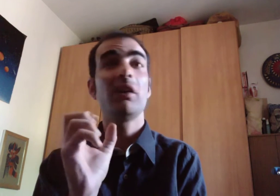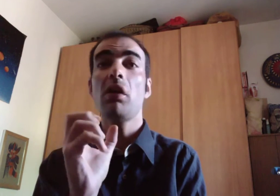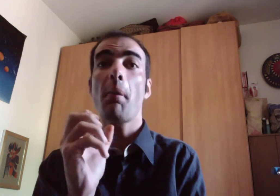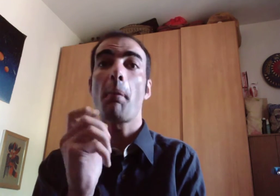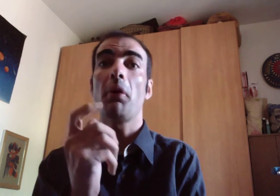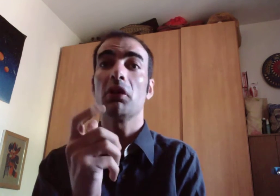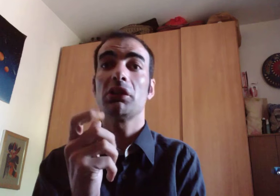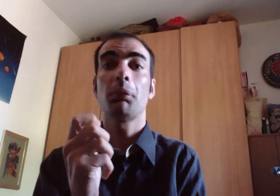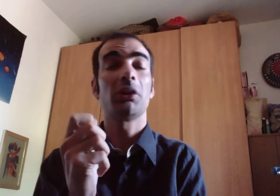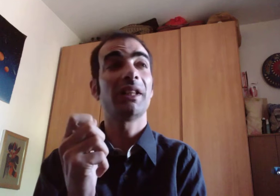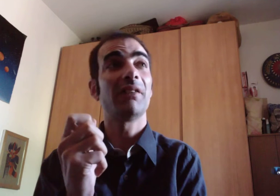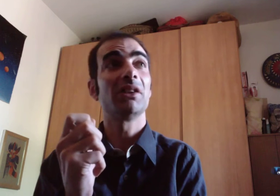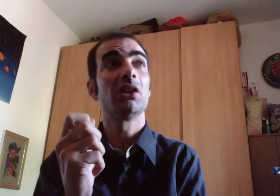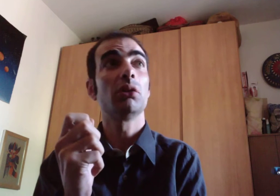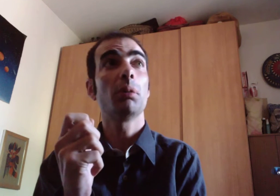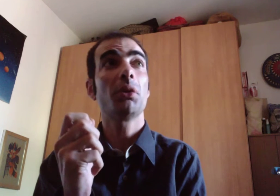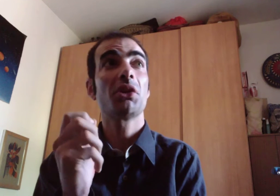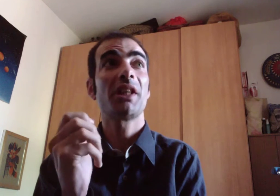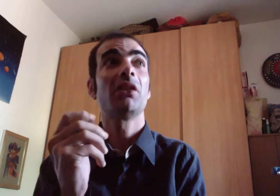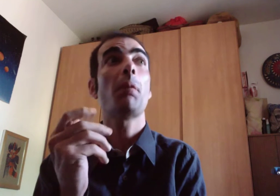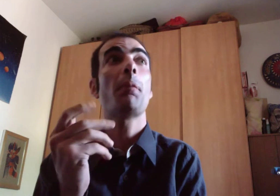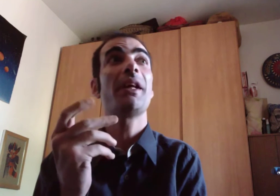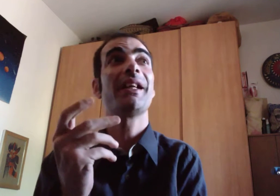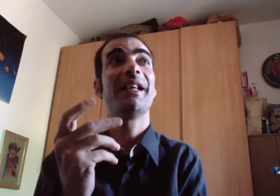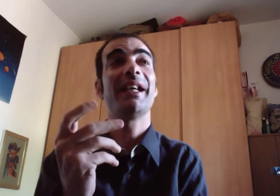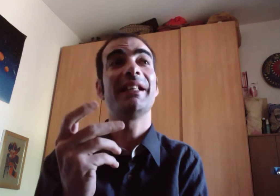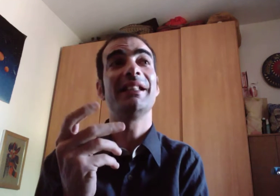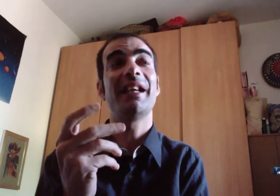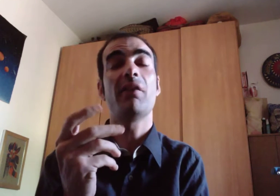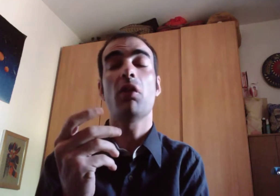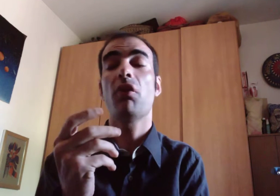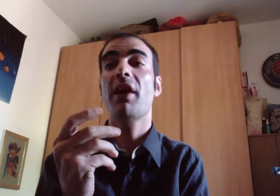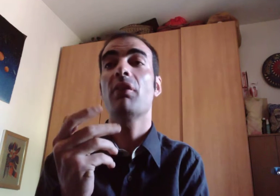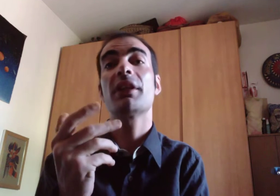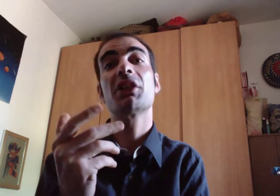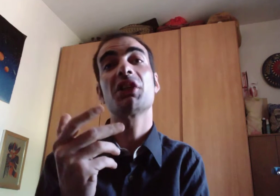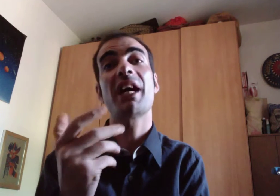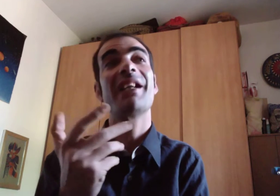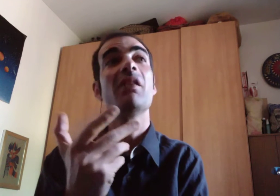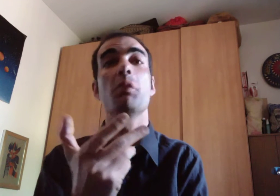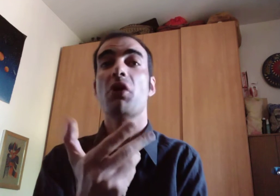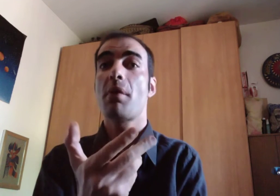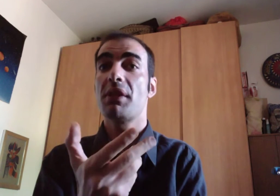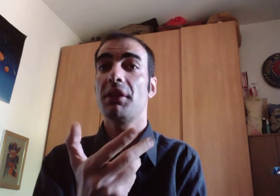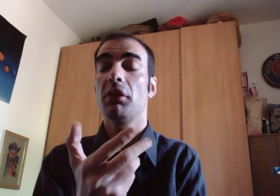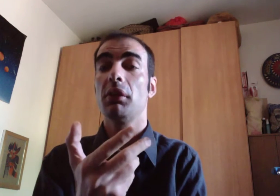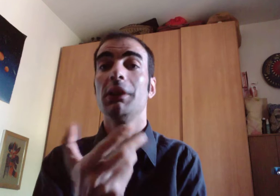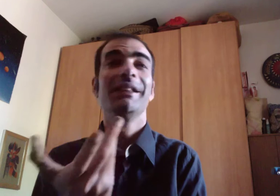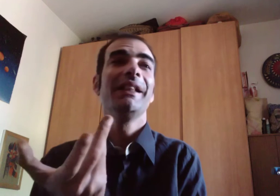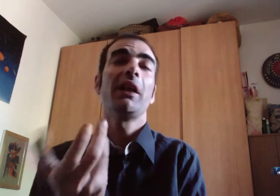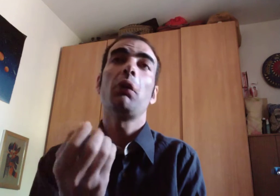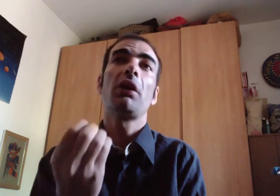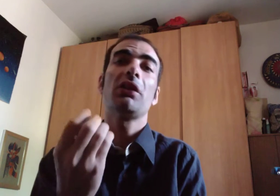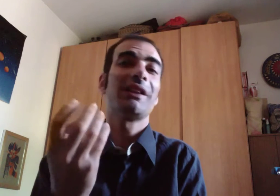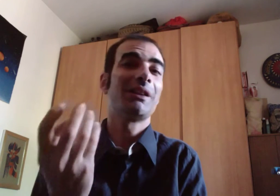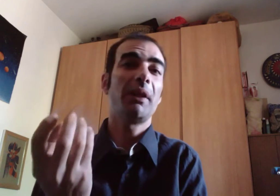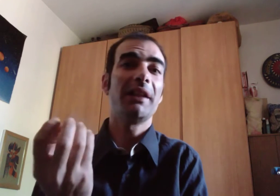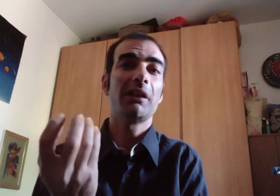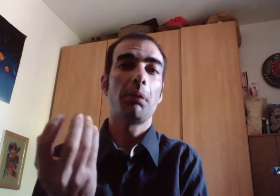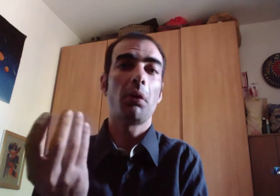non posso portare avanti il tuo progetto perché devo favoreggiare il mio amico che è un qualcosa di sbagliato e poco